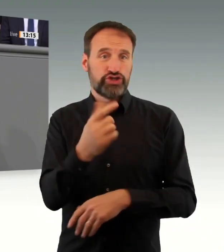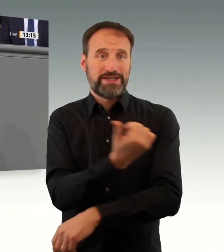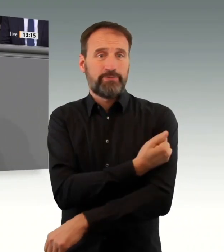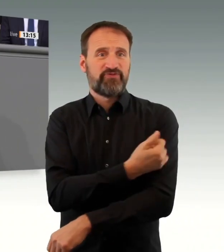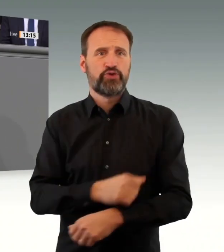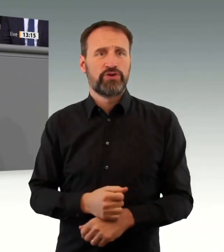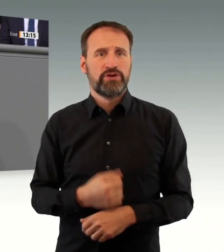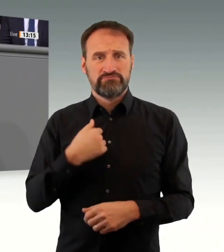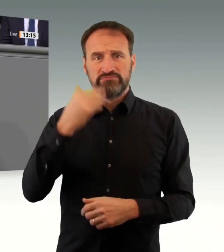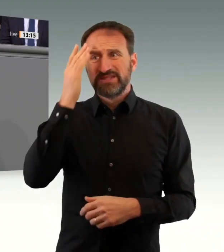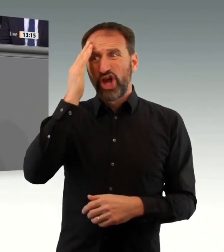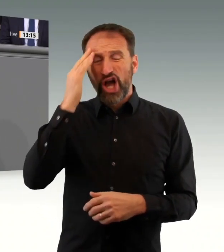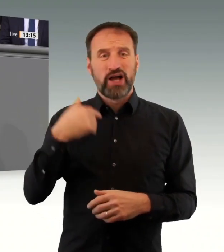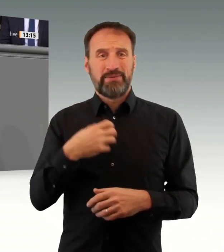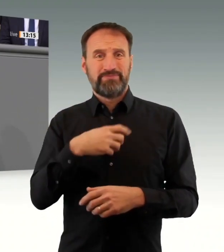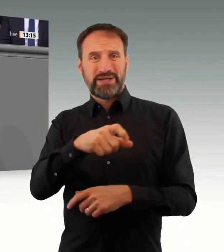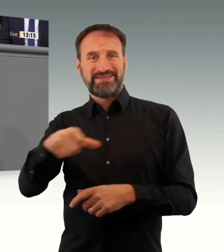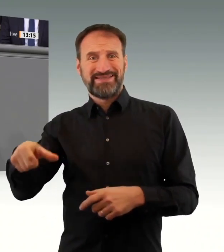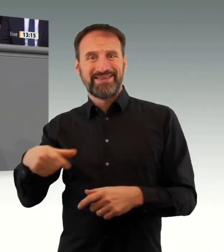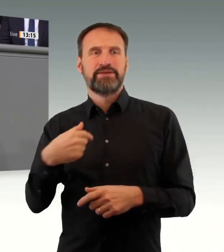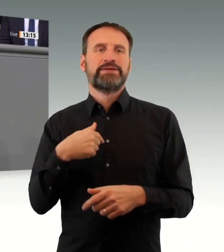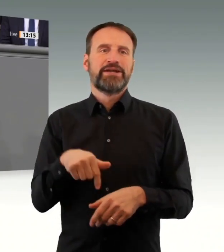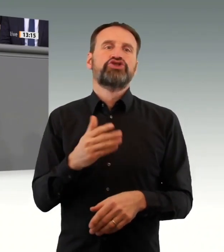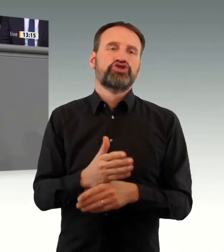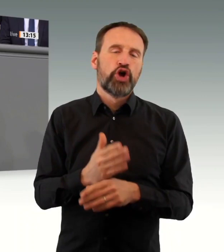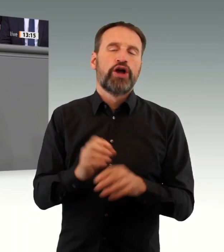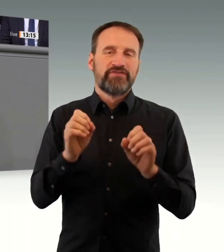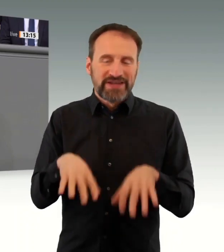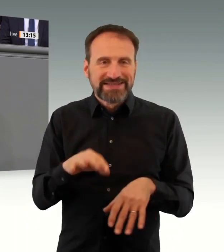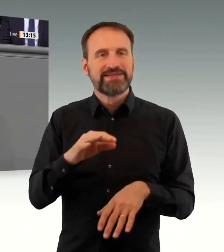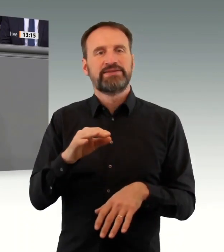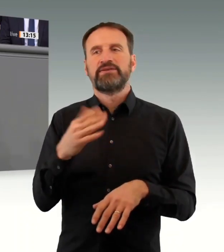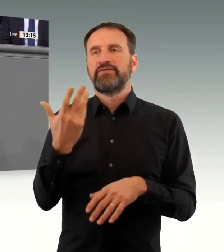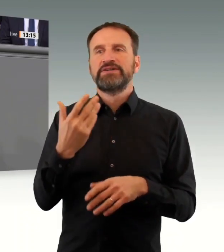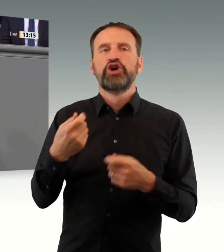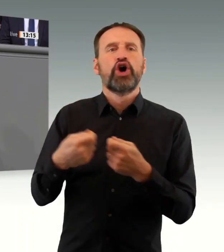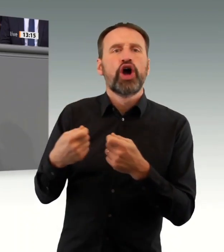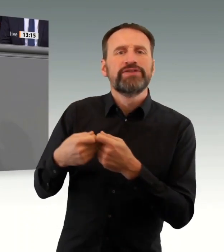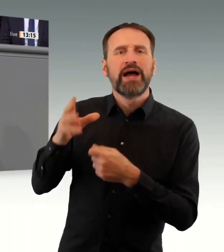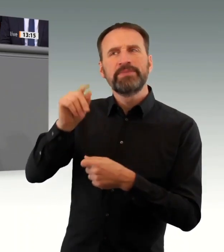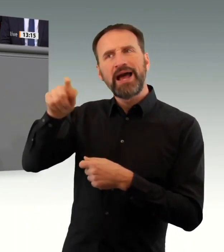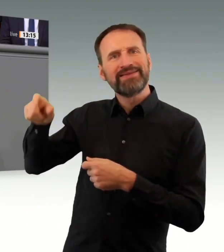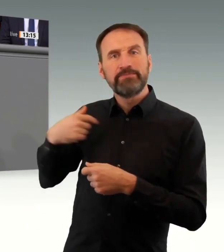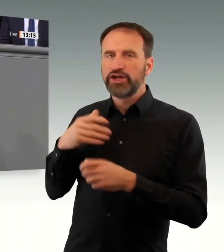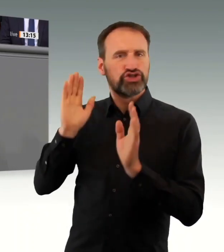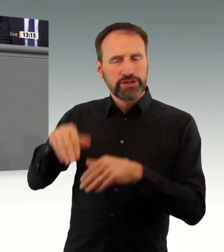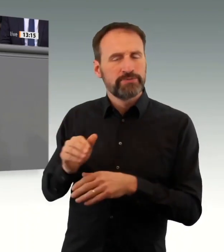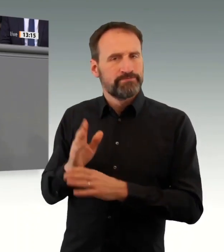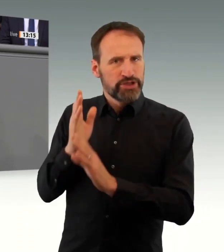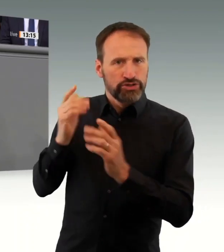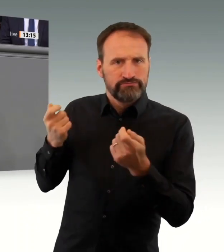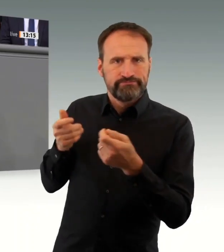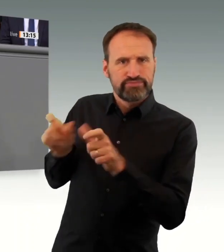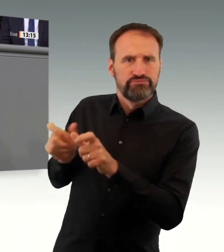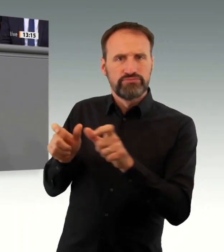-Auftritte oder politische Sonntagsreden Wohlfall begleitet, sondern in den Krankenhäusern und Pflegeeinrichtungen mit Tatkraft bekämpft